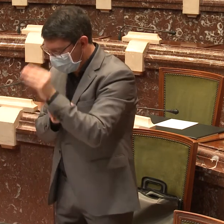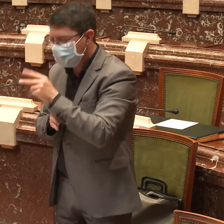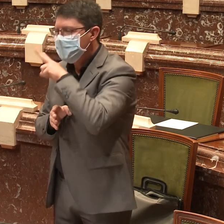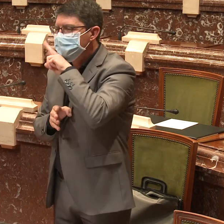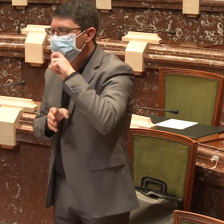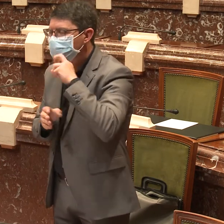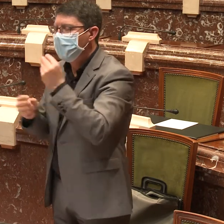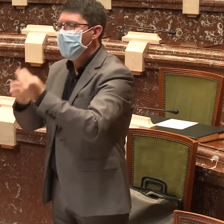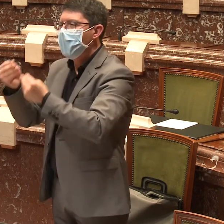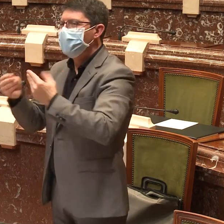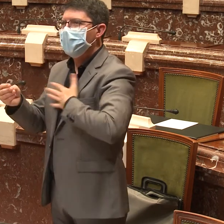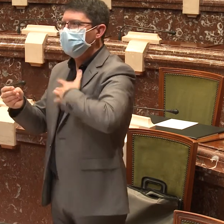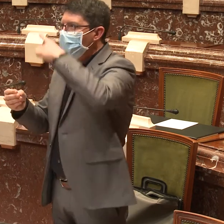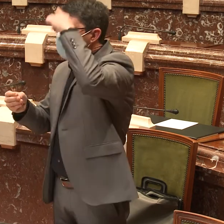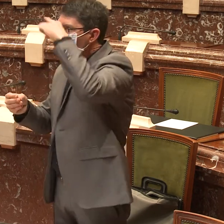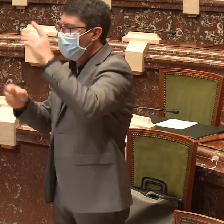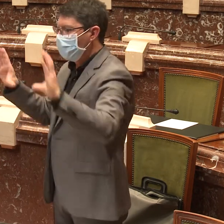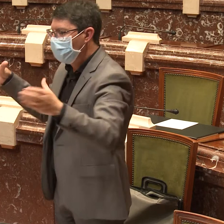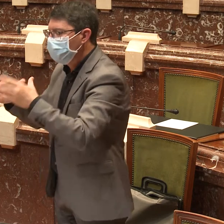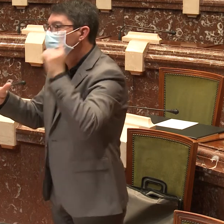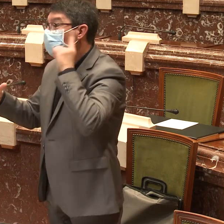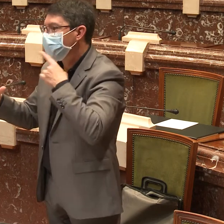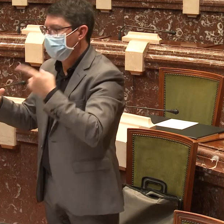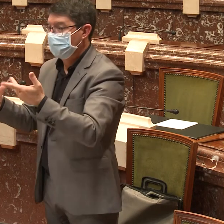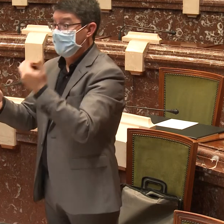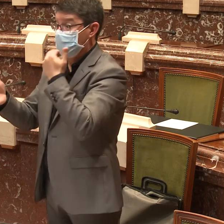apoyo e impulso de las obras de la cultura sorda,